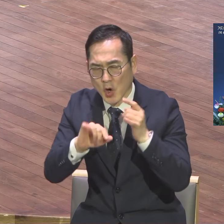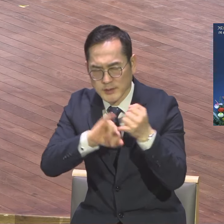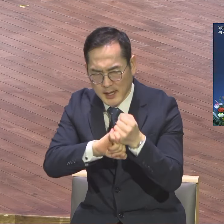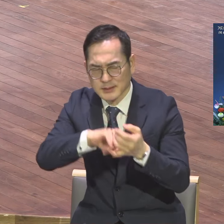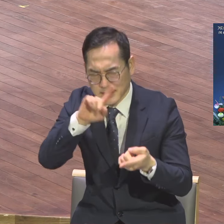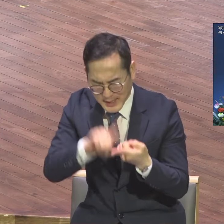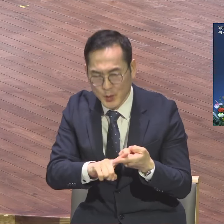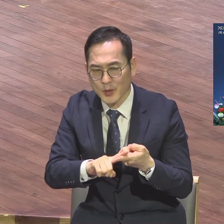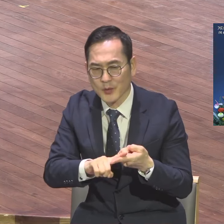실행.